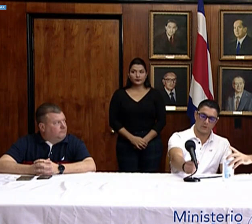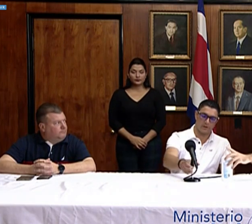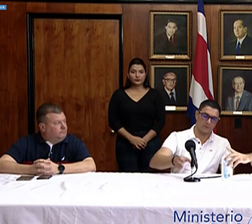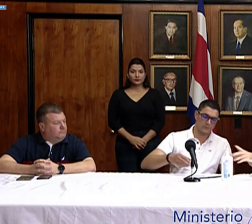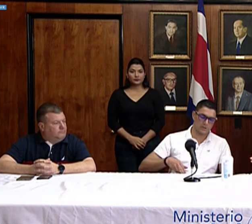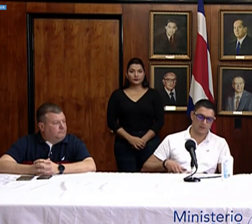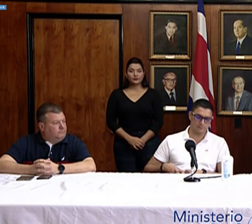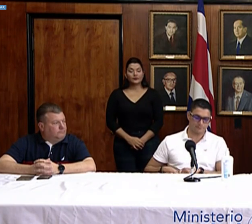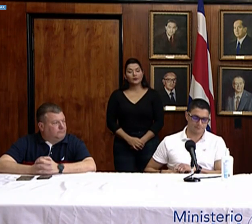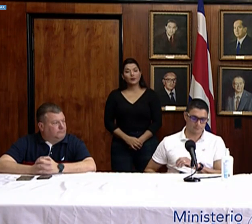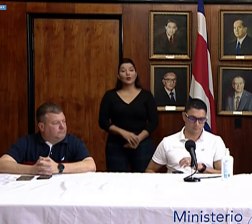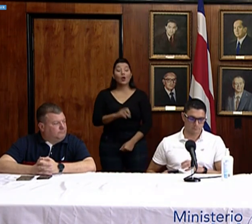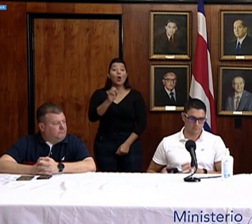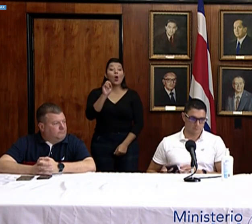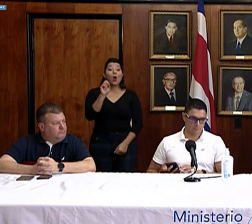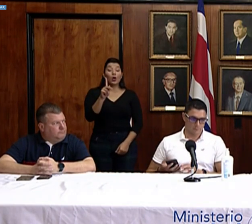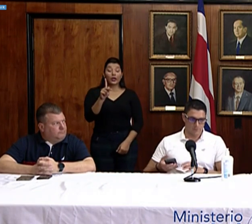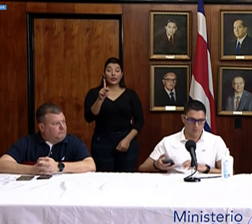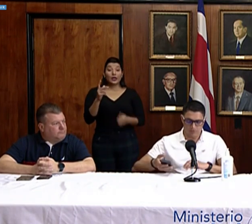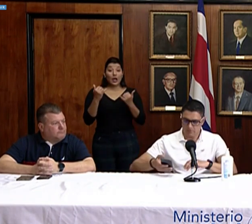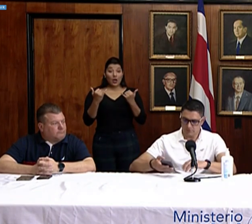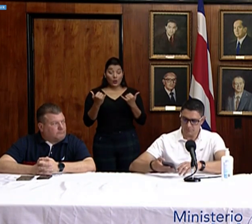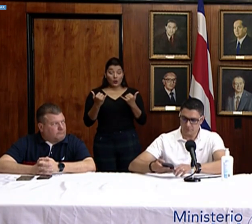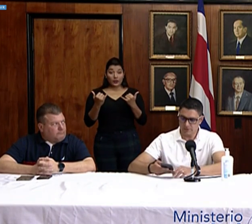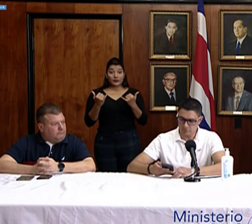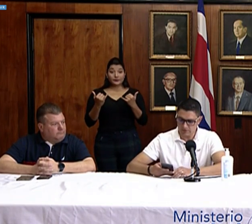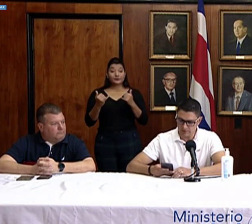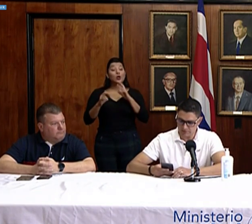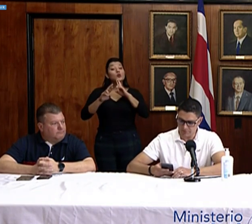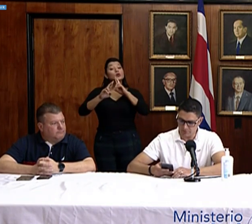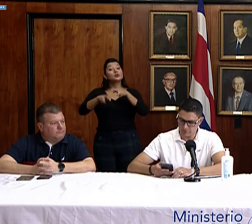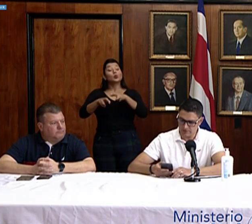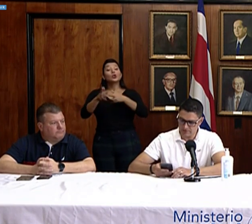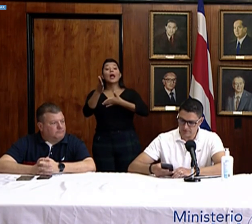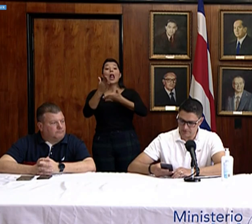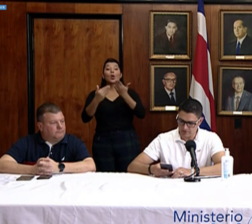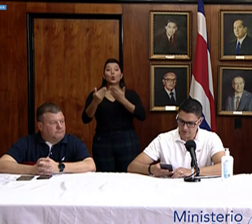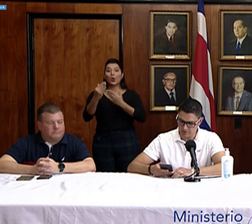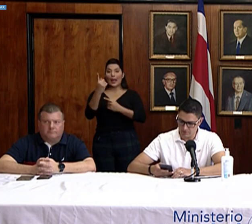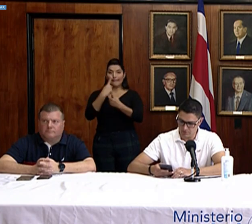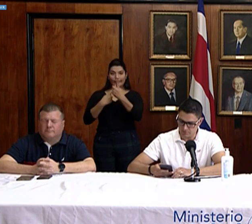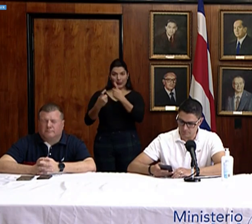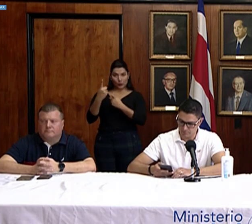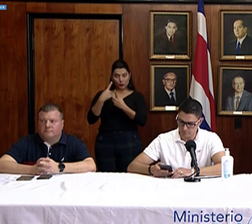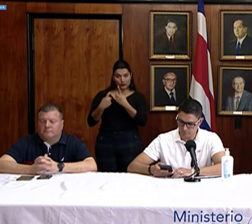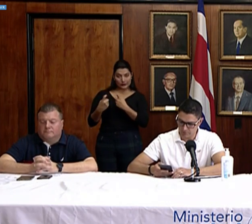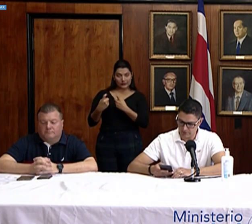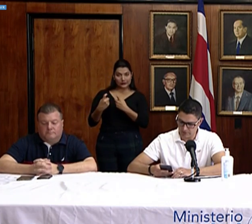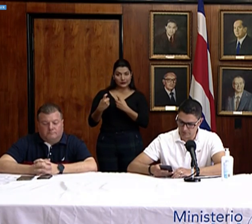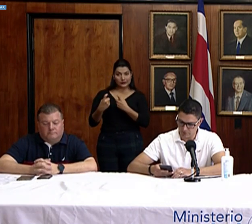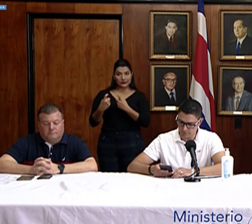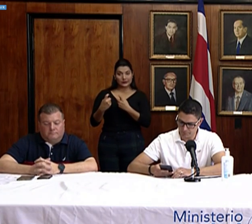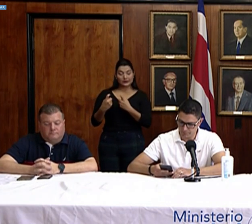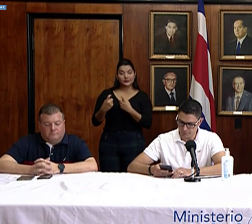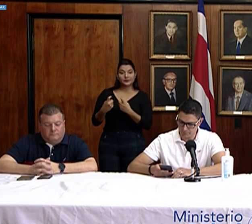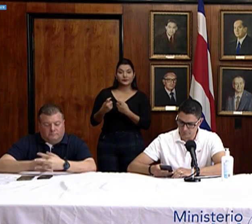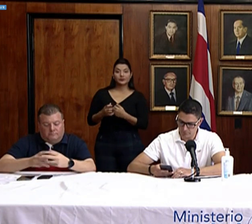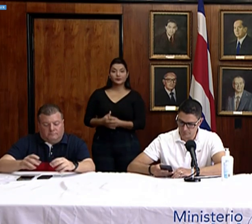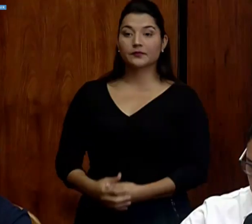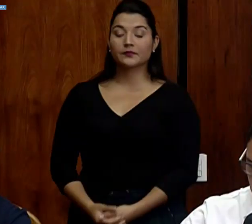Ok, vamos a responder algunas de las preguntas que se han ido planteando.